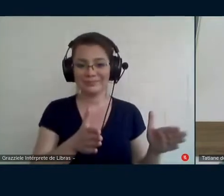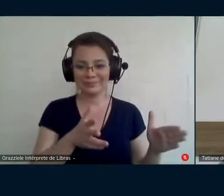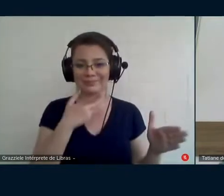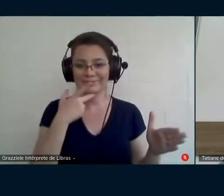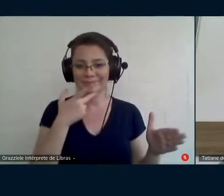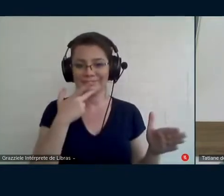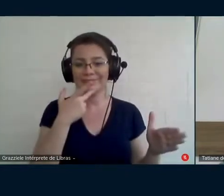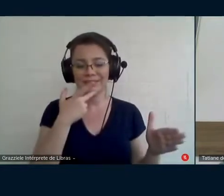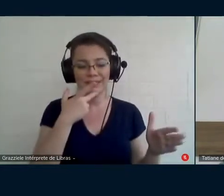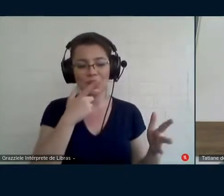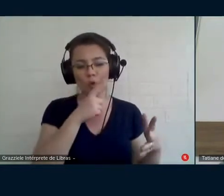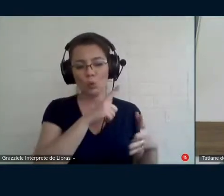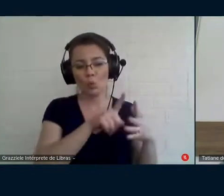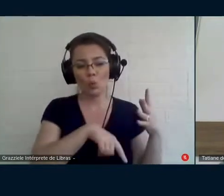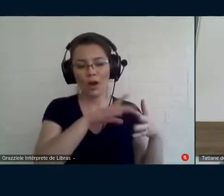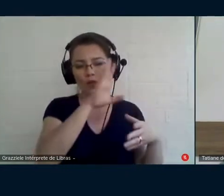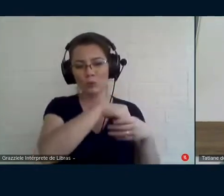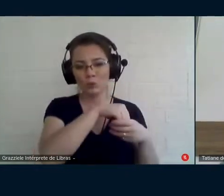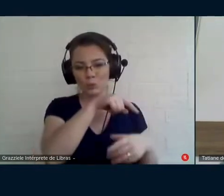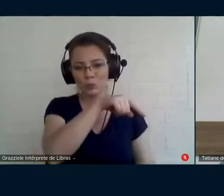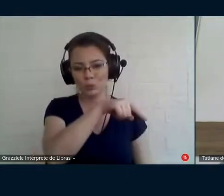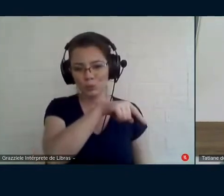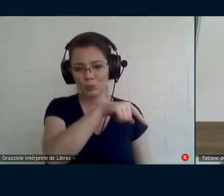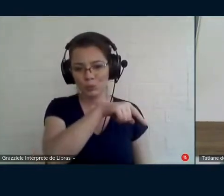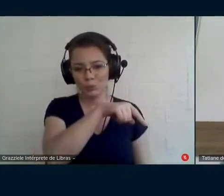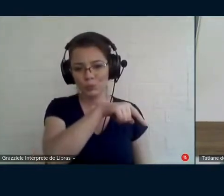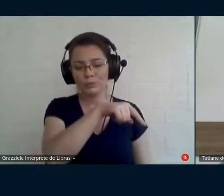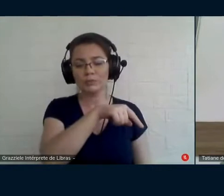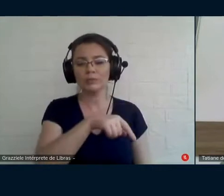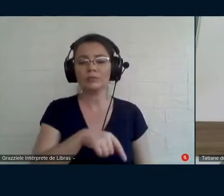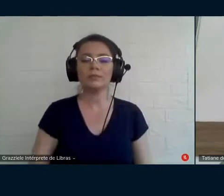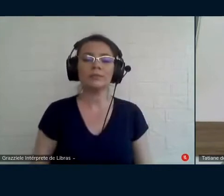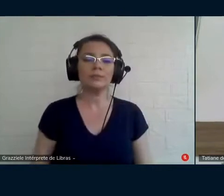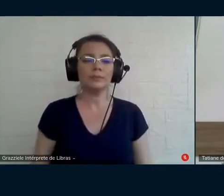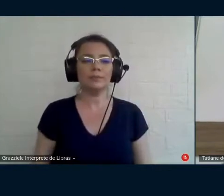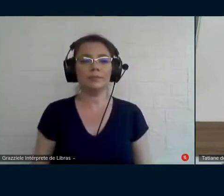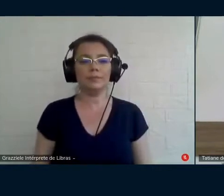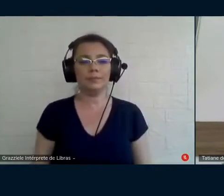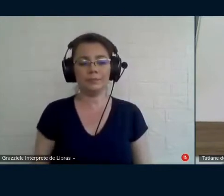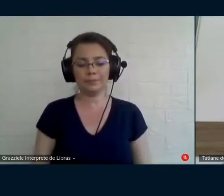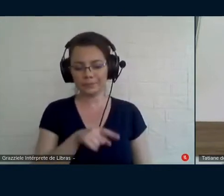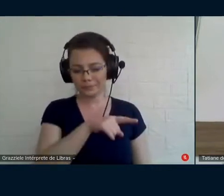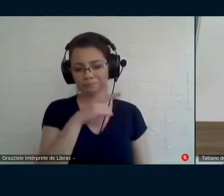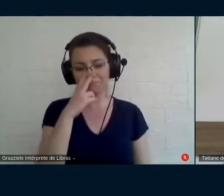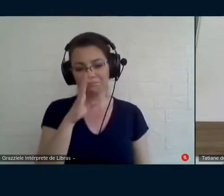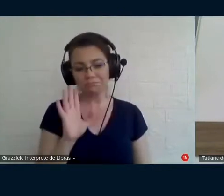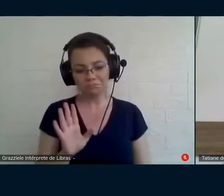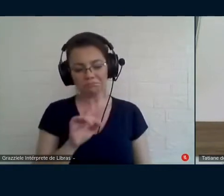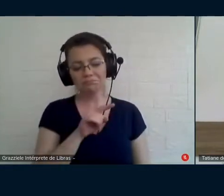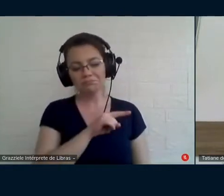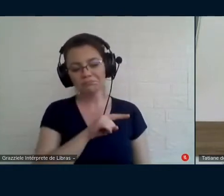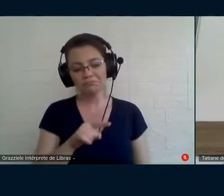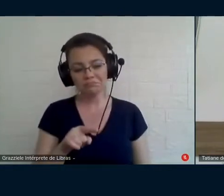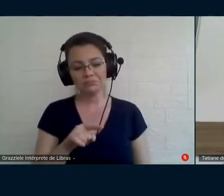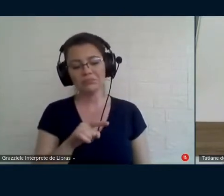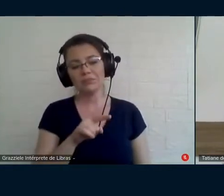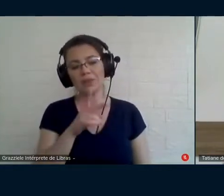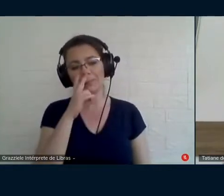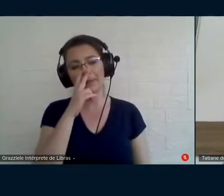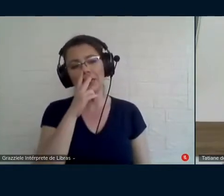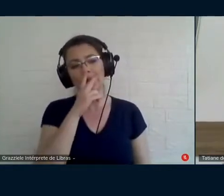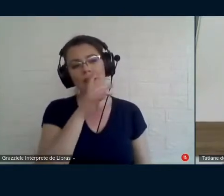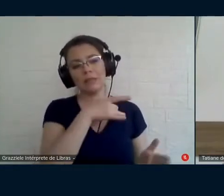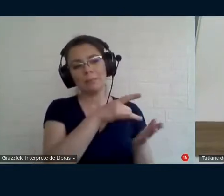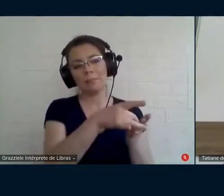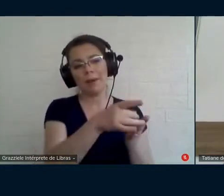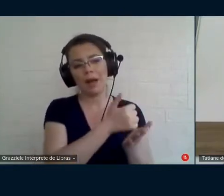momentos. Eu achei que esse bloco que não é um bloco estanque nas primeiras páginas, ele